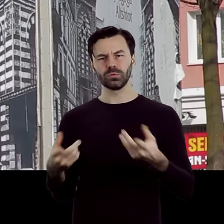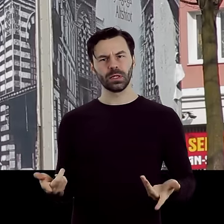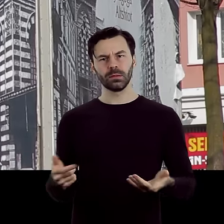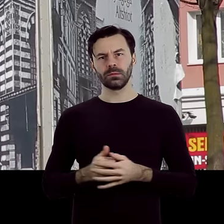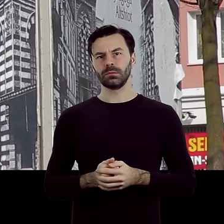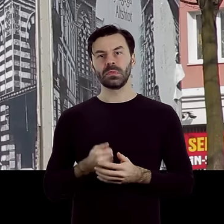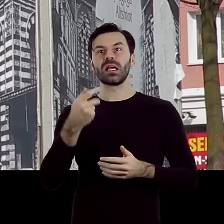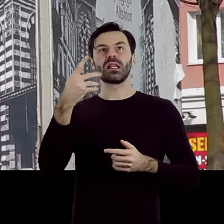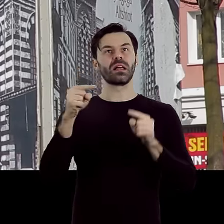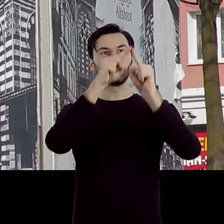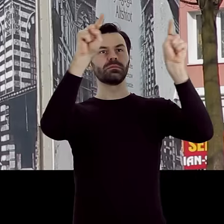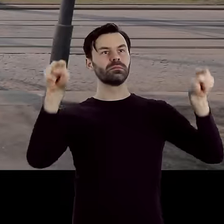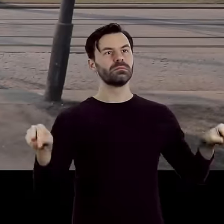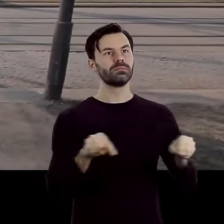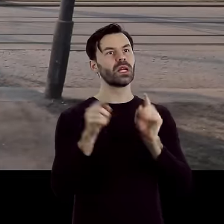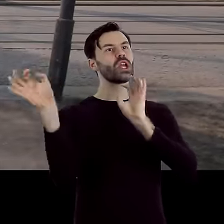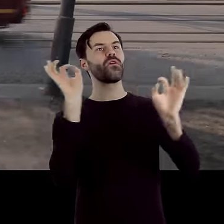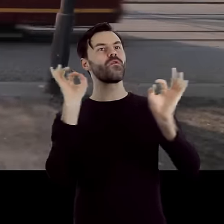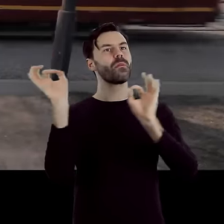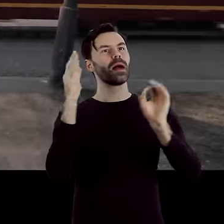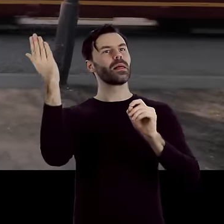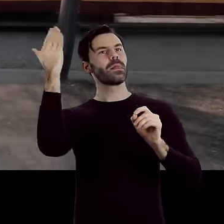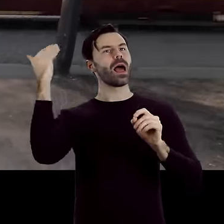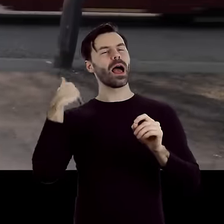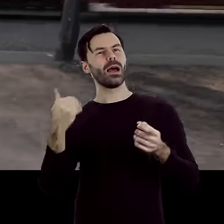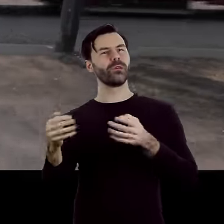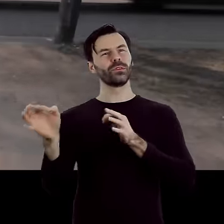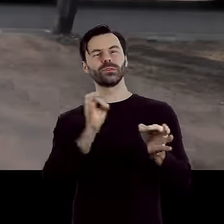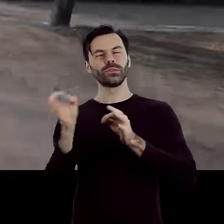Kilka tablic informuje nas o bogatej przeszłości tego miejsca.